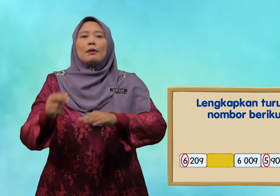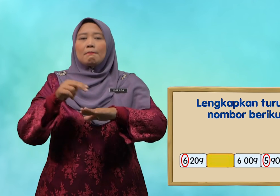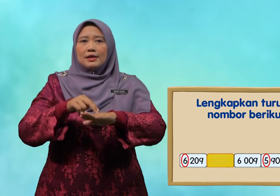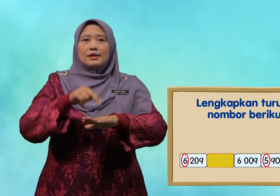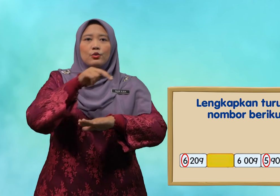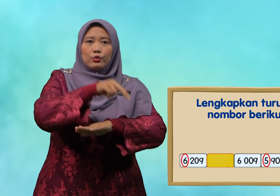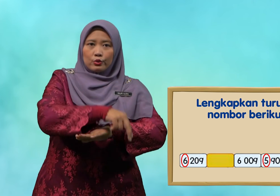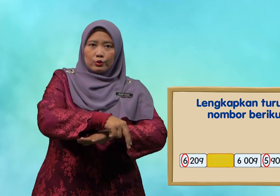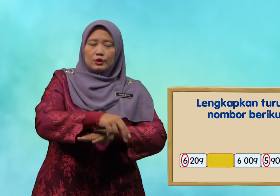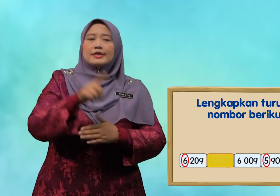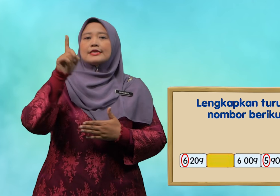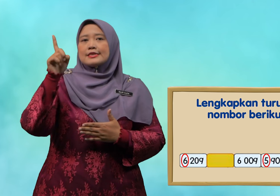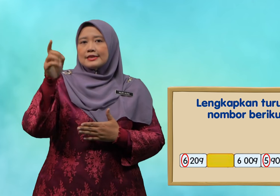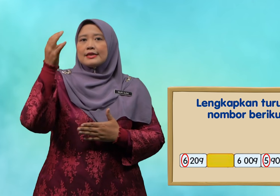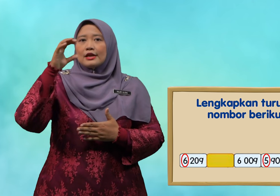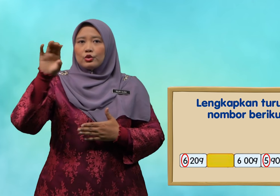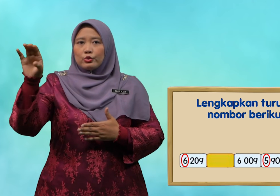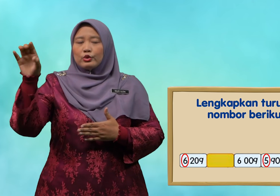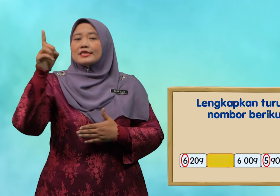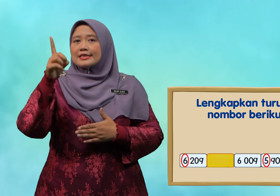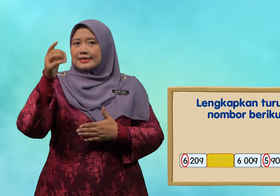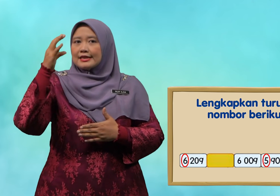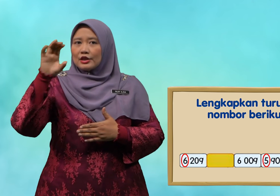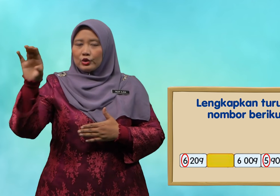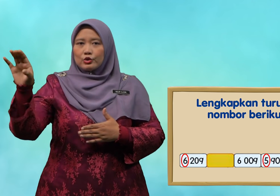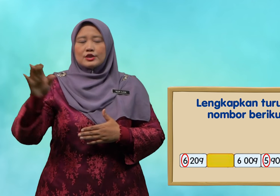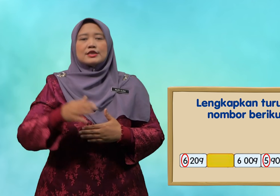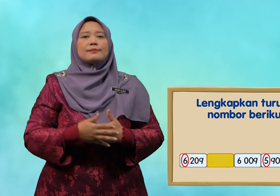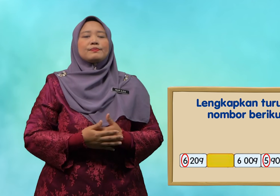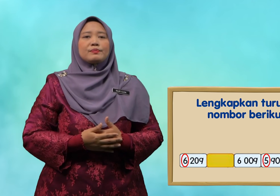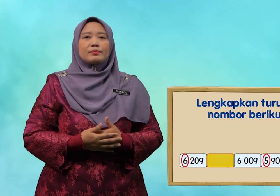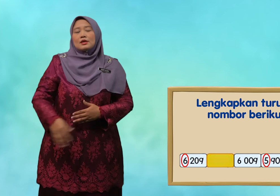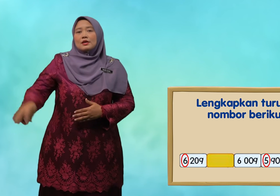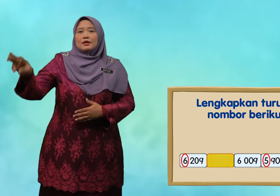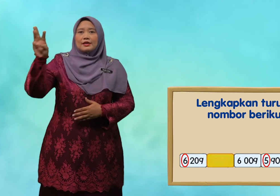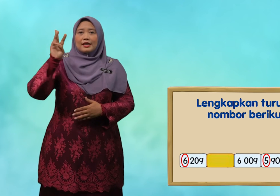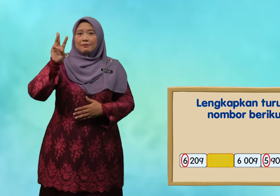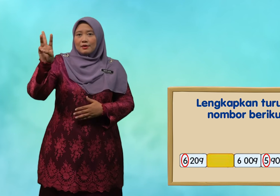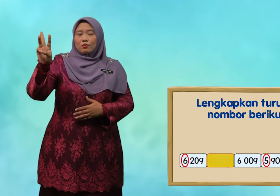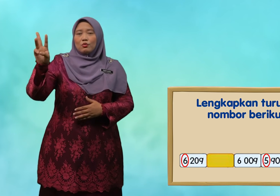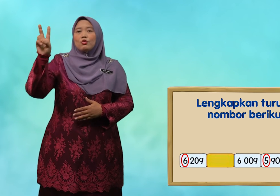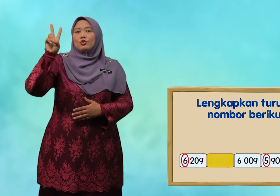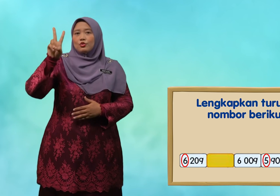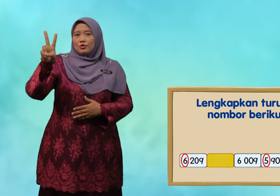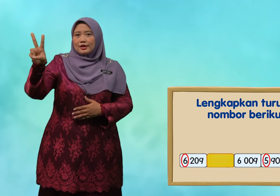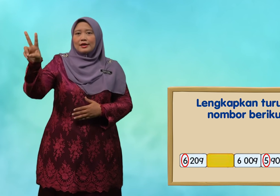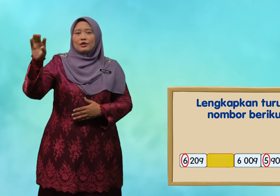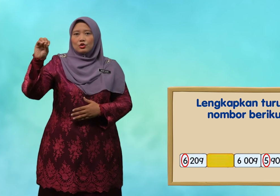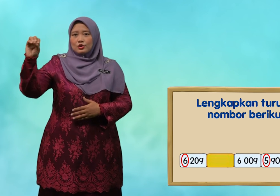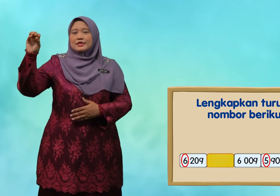menurun seratus seratus enam ribu dua ratus